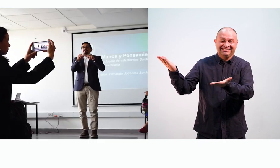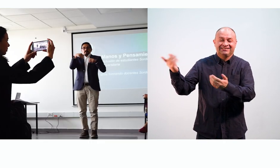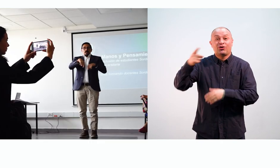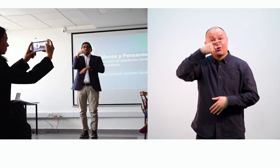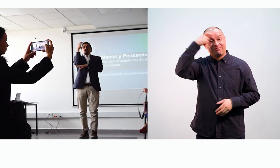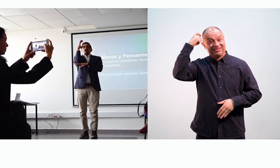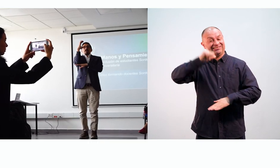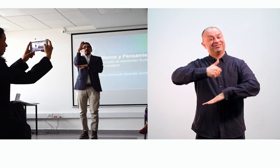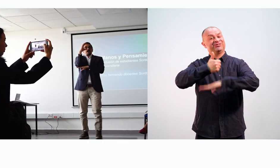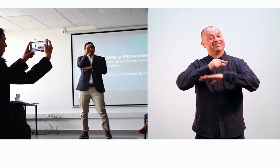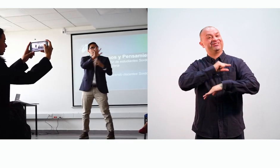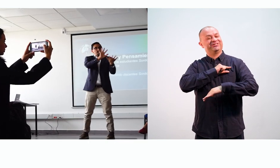Meléndez, director del INSOR.